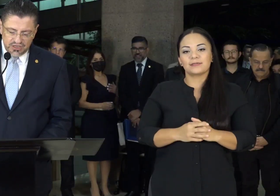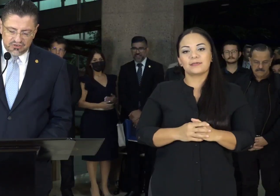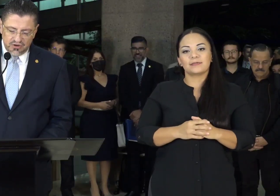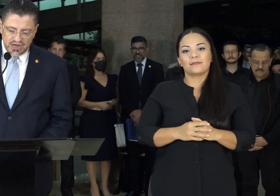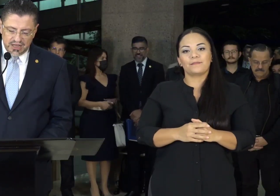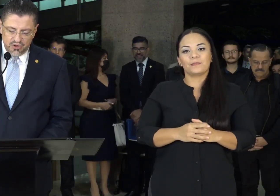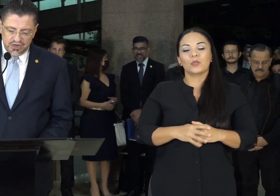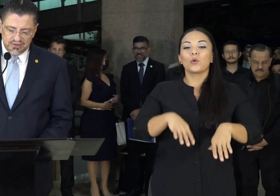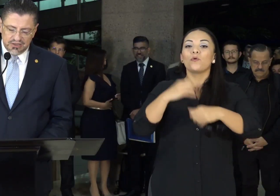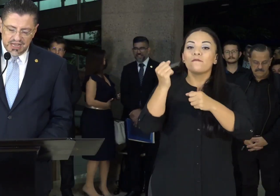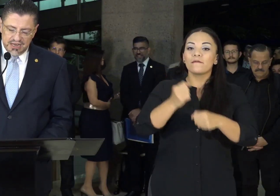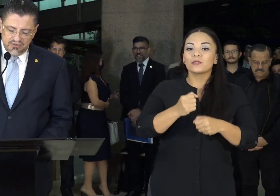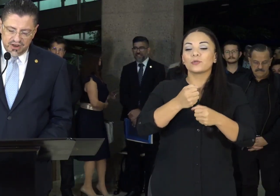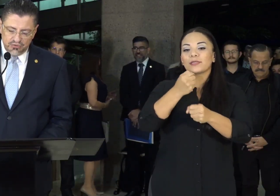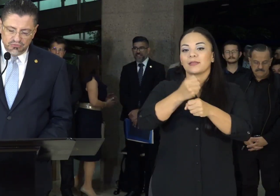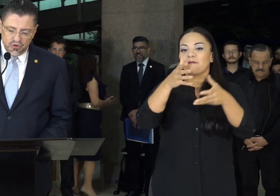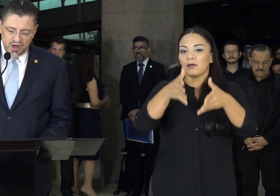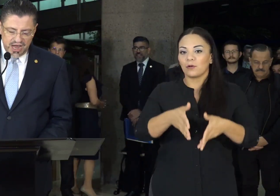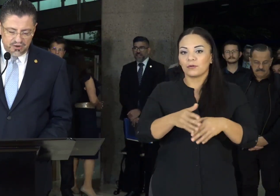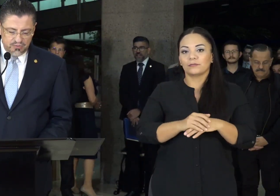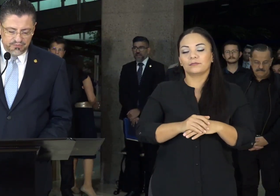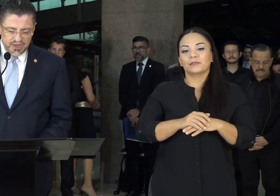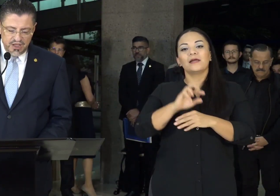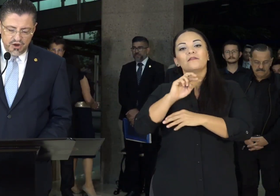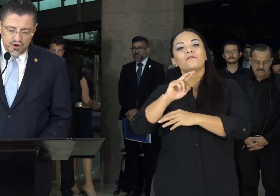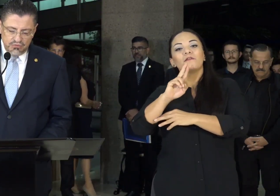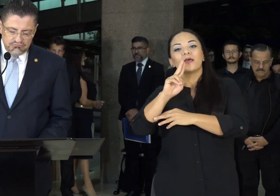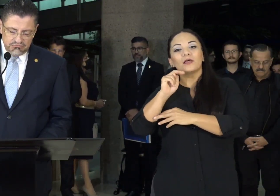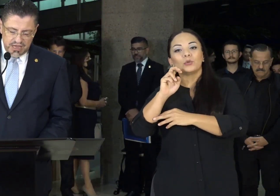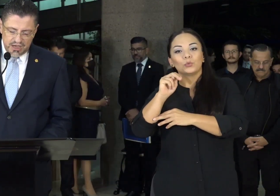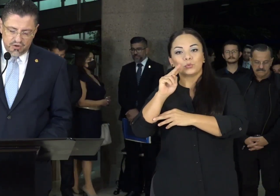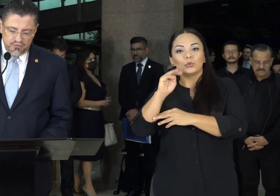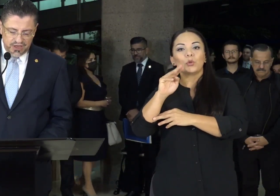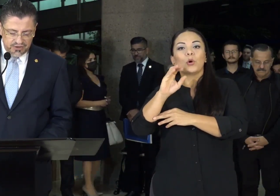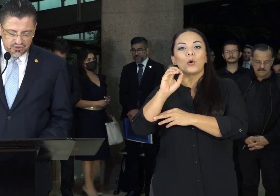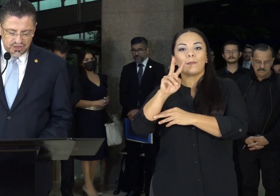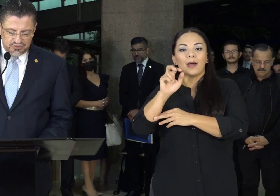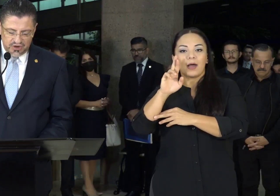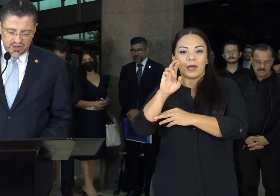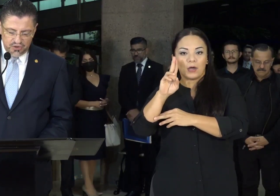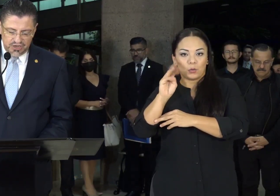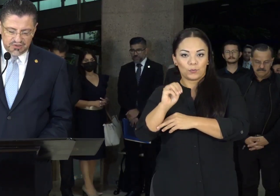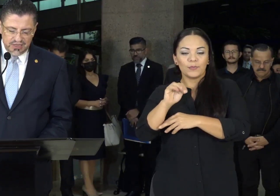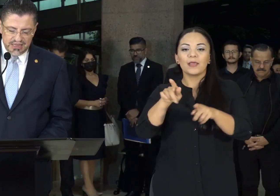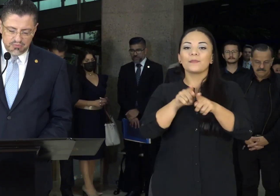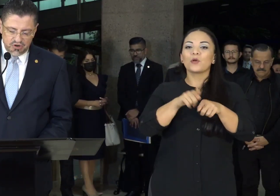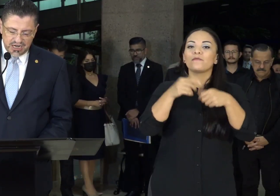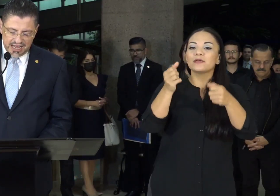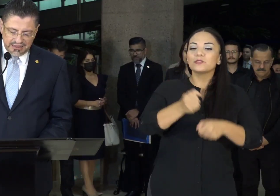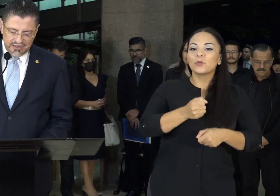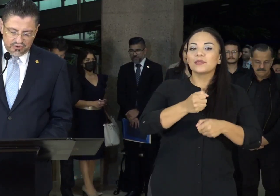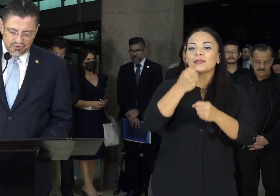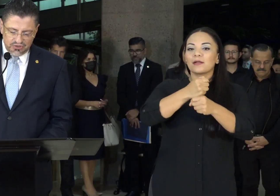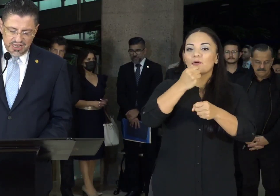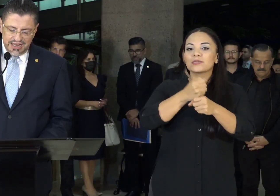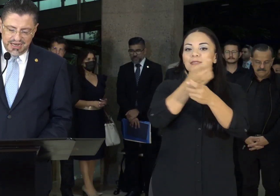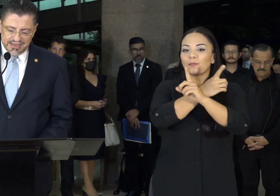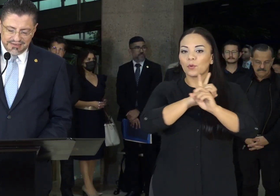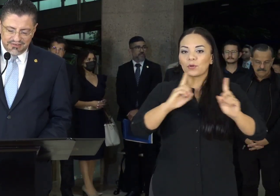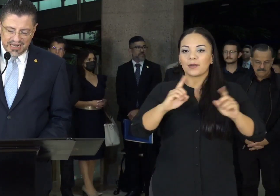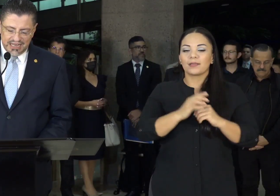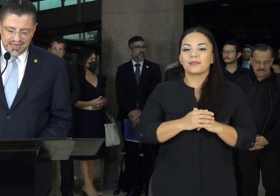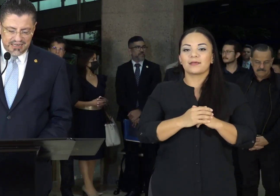Confederación de Trabajadores, Rerum Novarum, Confederación de Trabajadores Democráticos,